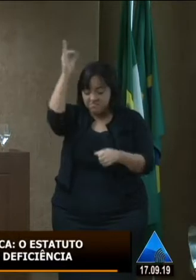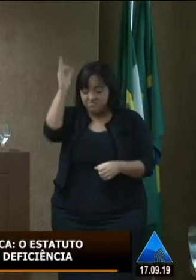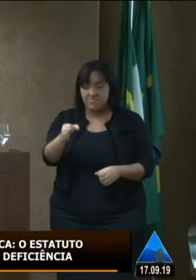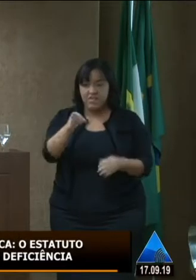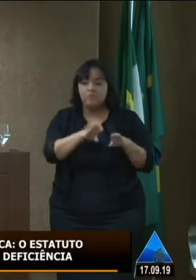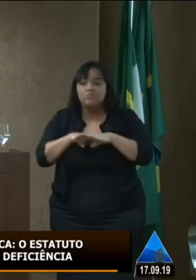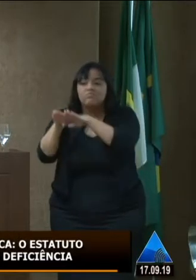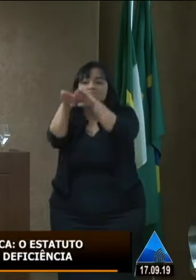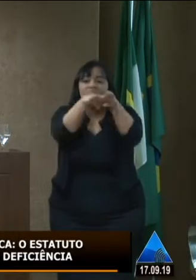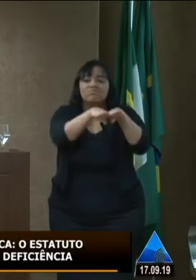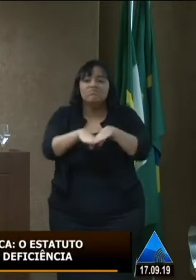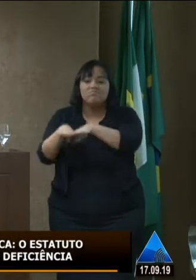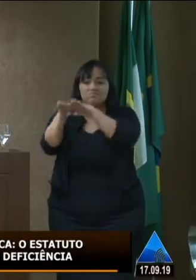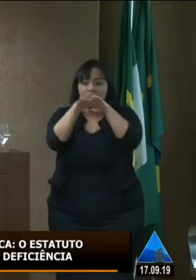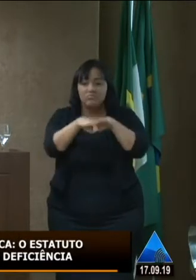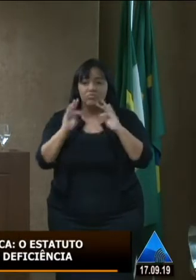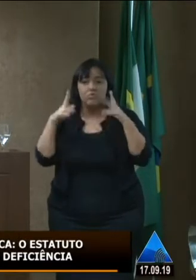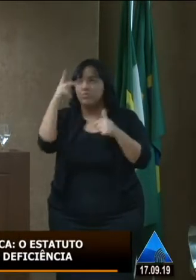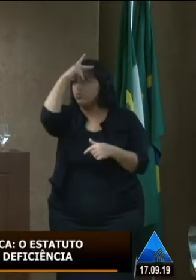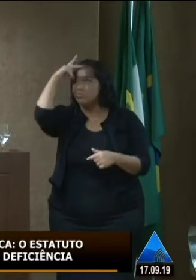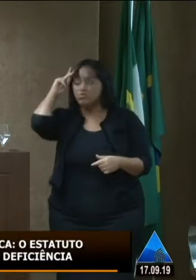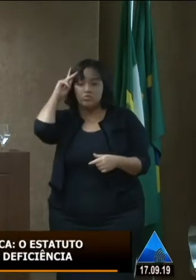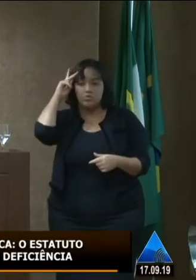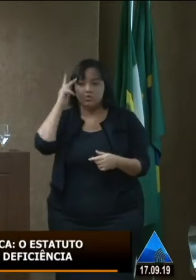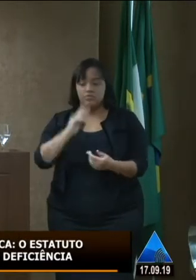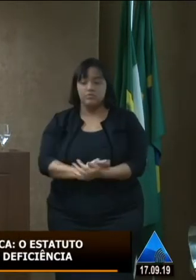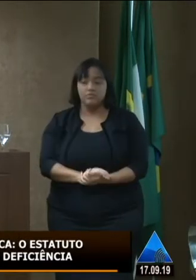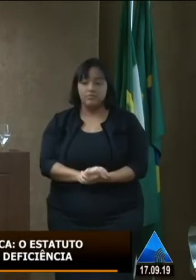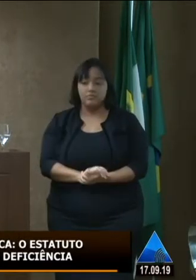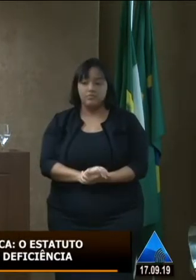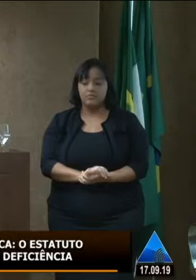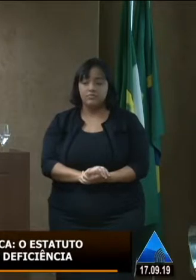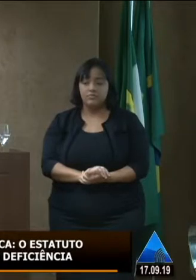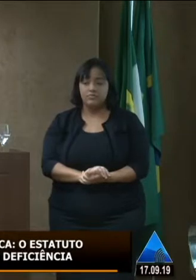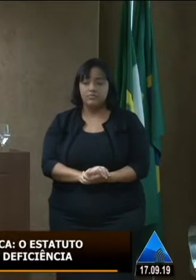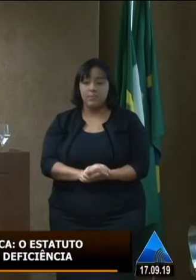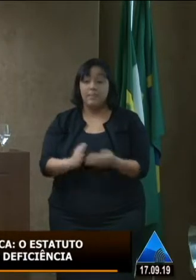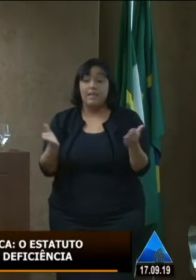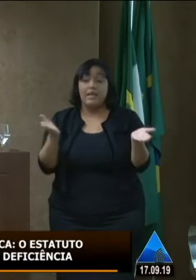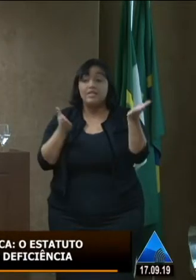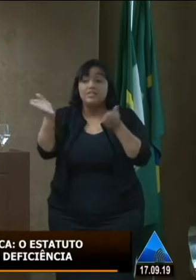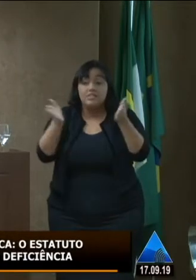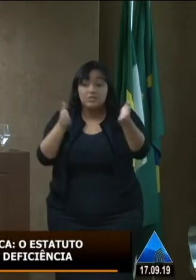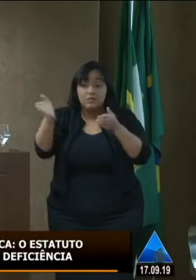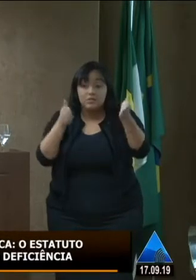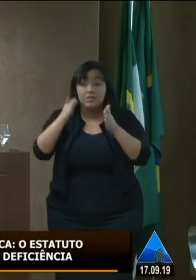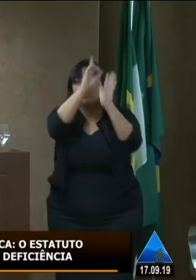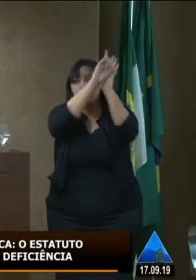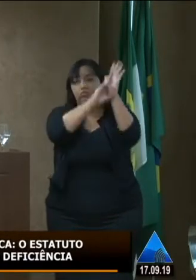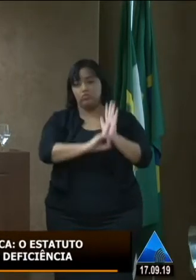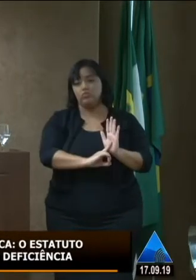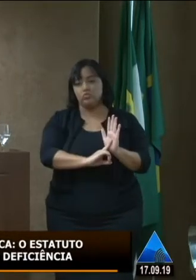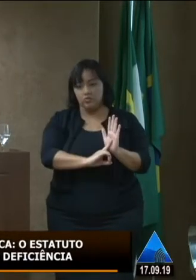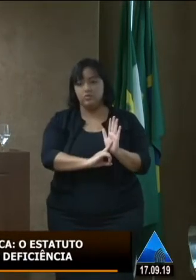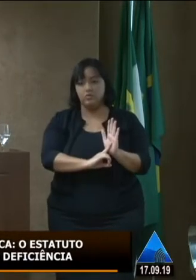igualdade de oportunidades para lhes garantir o acesso a todos os direitos que dão a ela